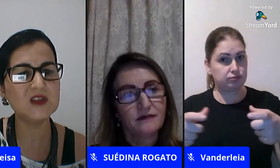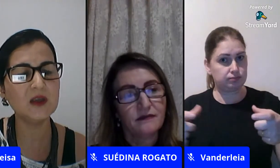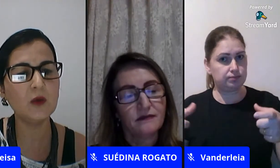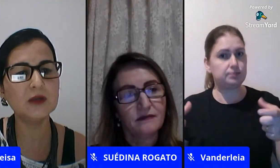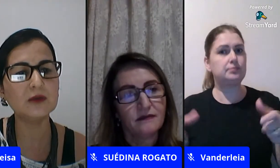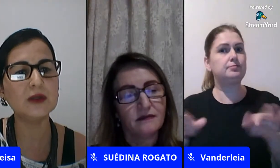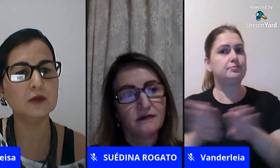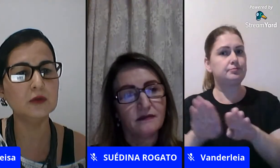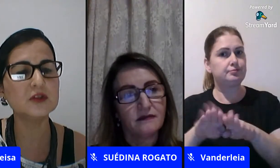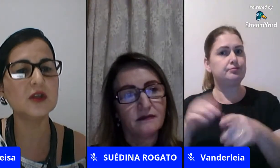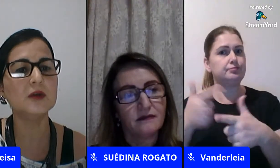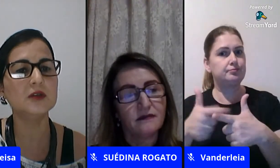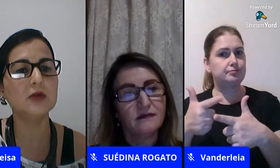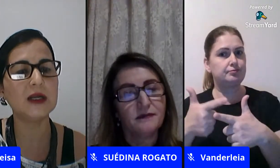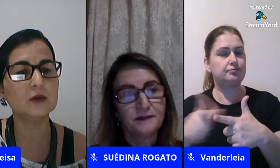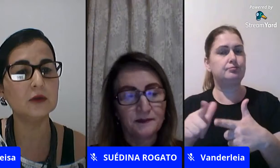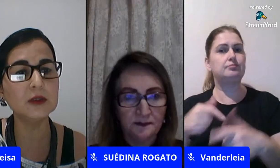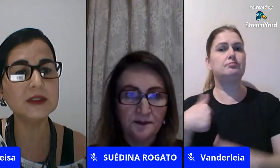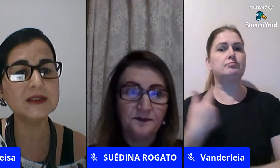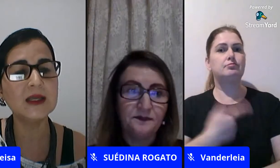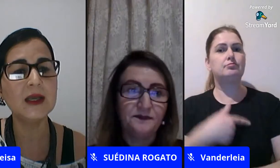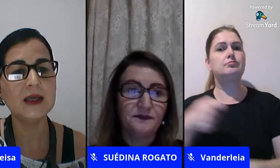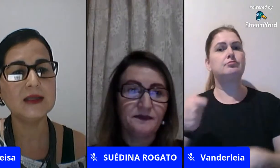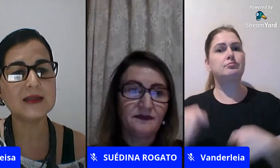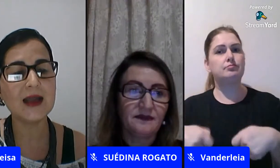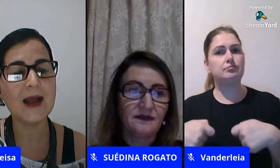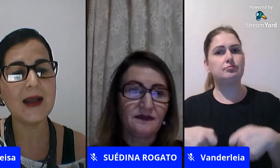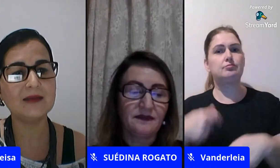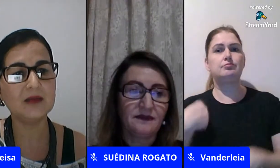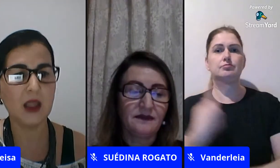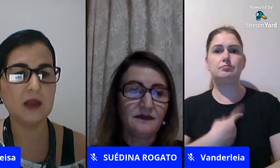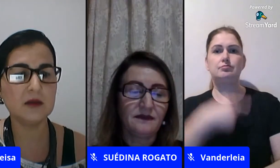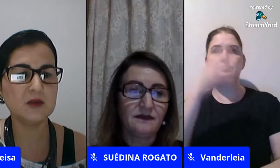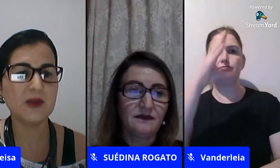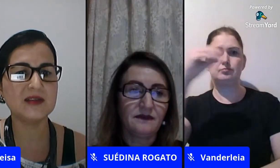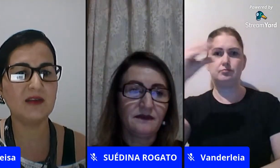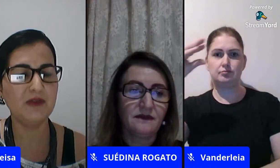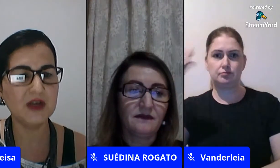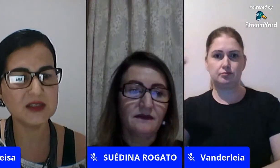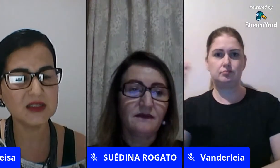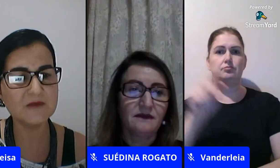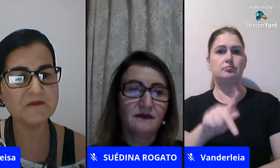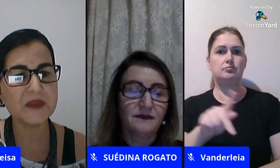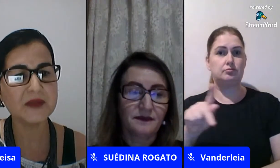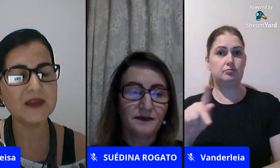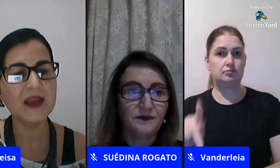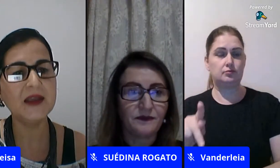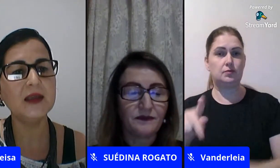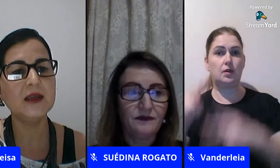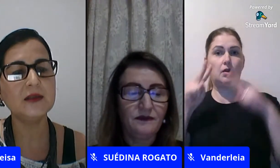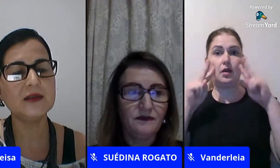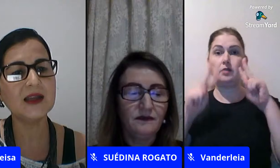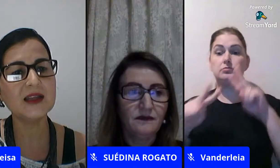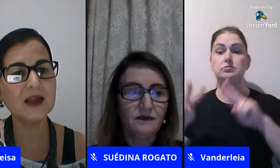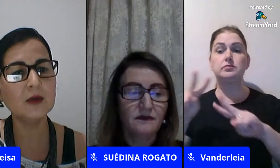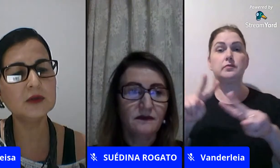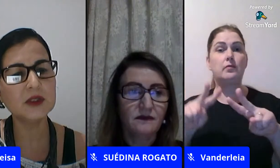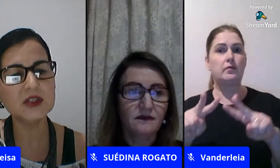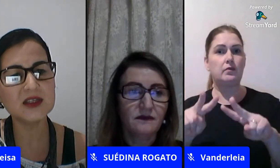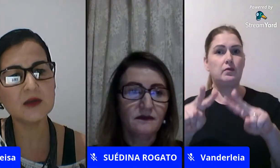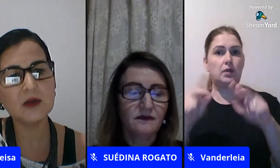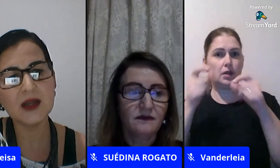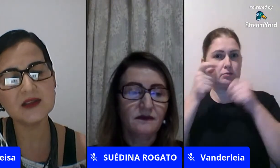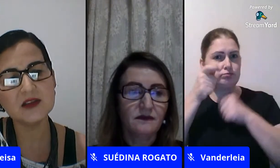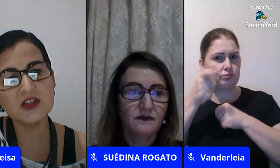gente precisa enquanto adultos enquanto educadores estar atentos pra essa infância né e tá nessa